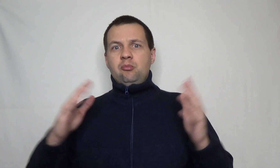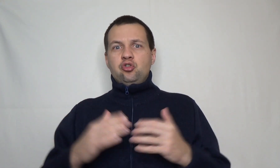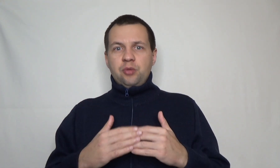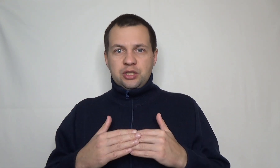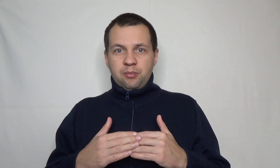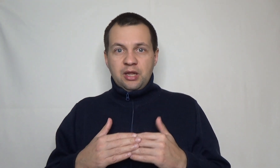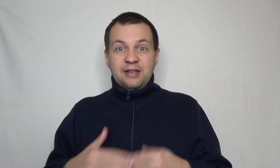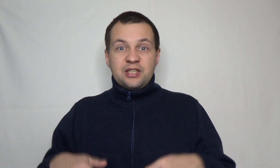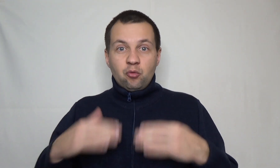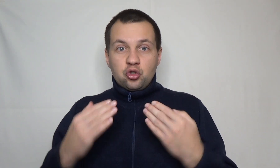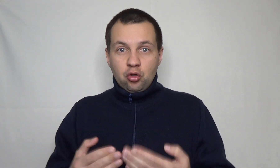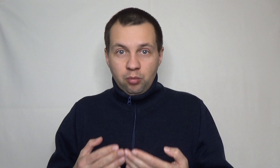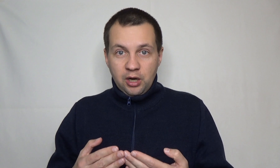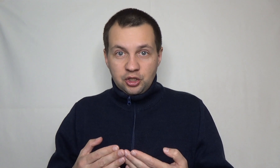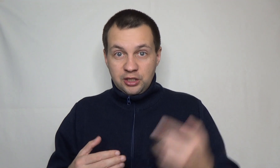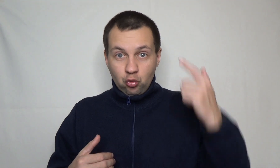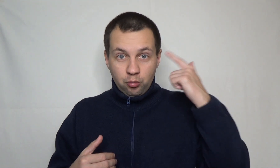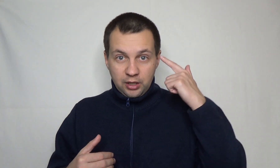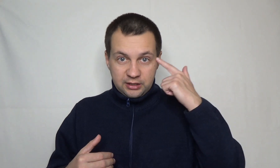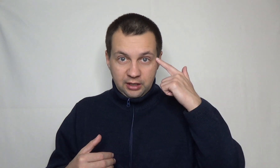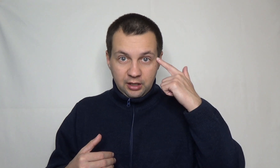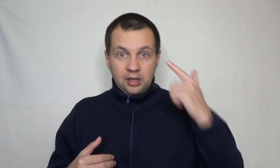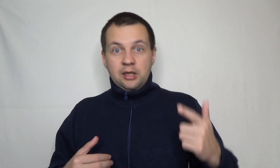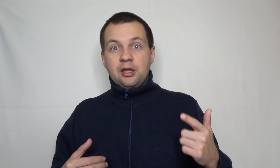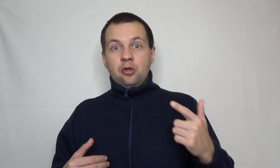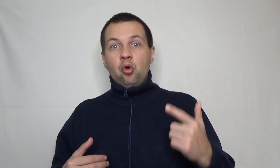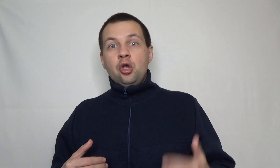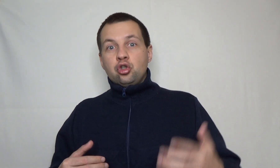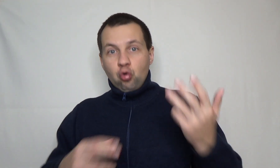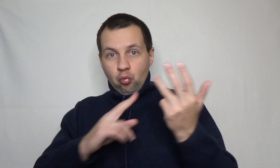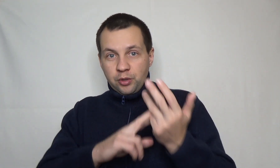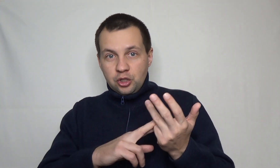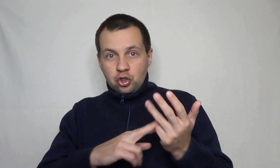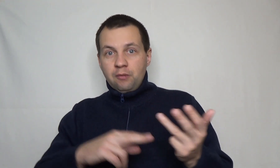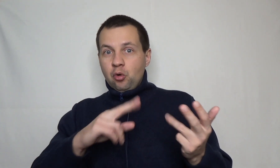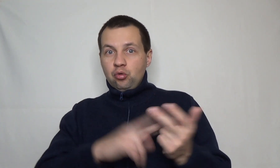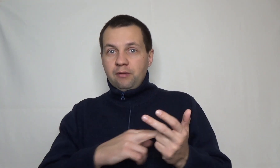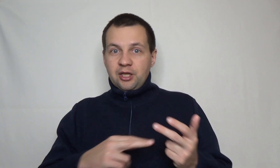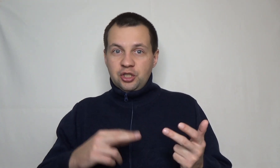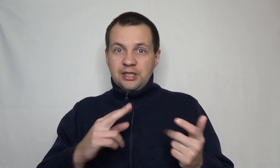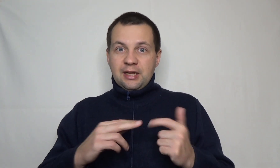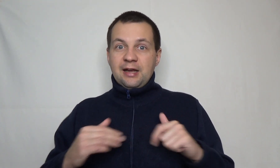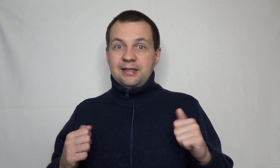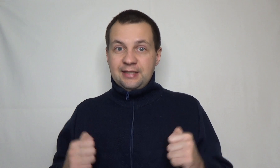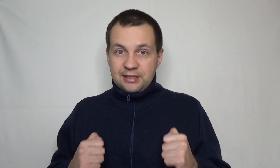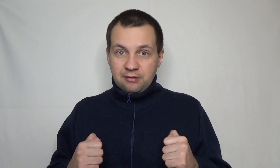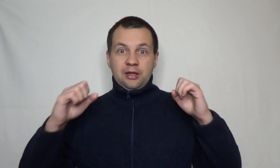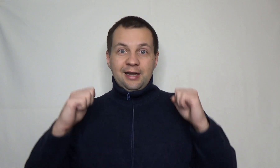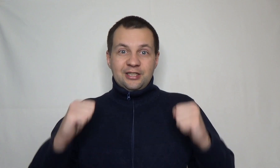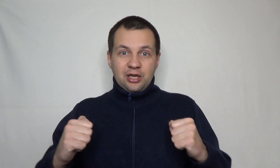тому, что у меня есть капитал, я все равно стану богаче, если у меня есть знания. Я найду, что купить дешевле, куда вложить и как действовать. Наличие